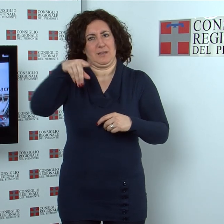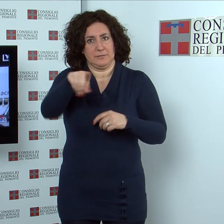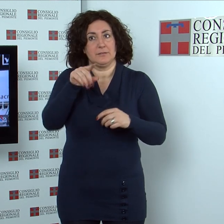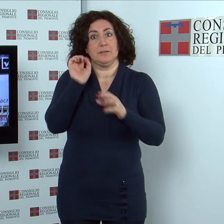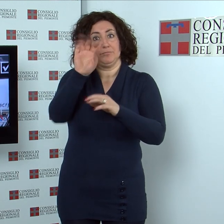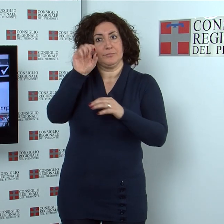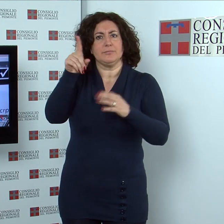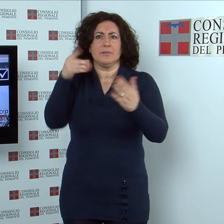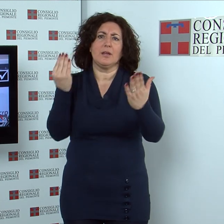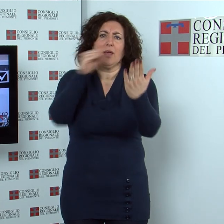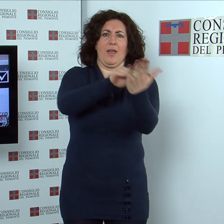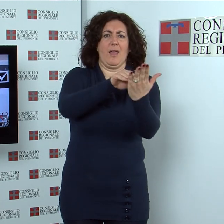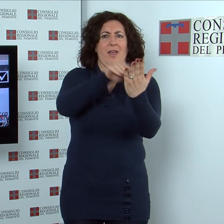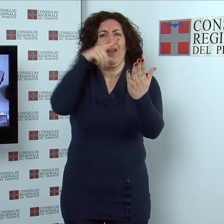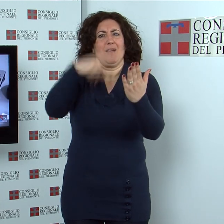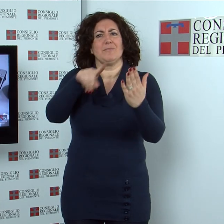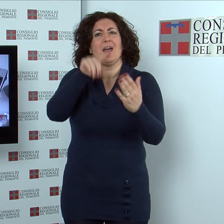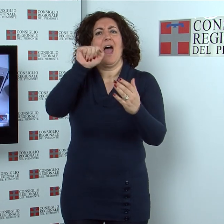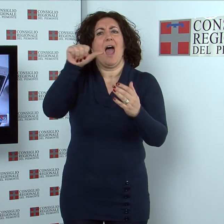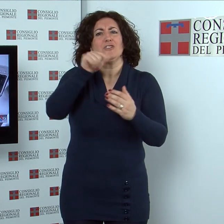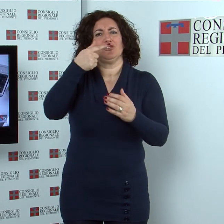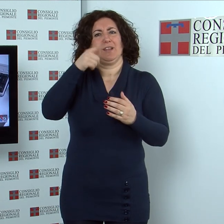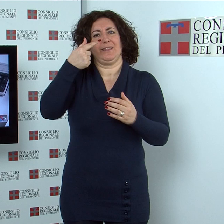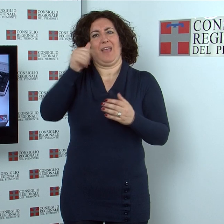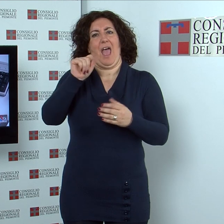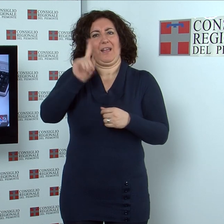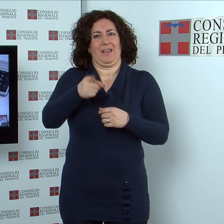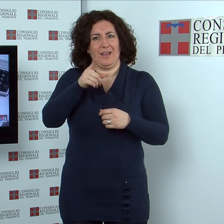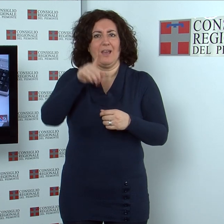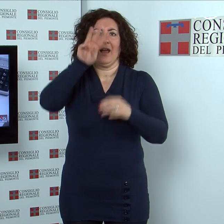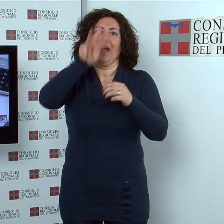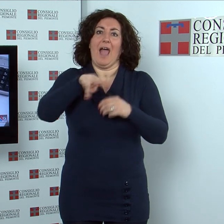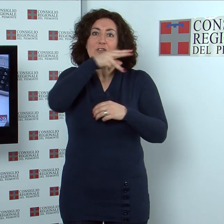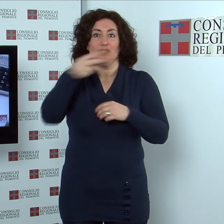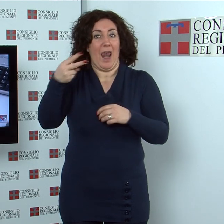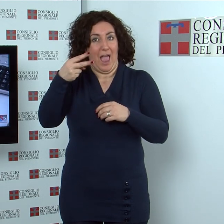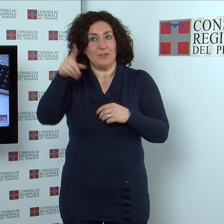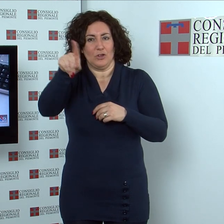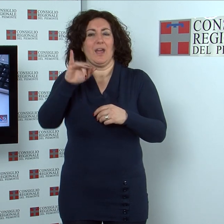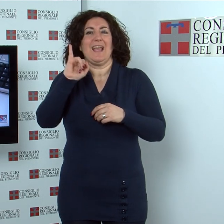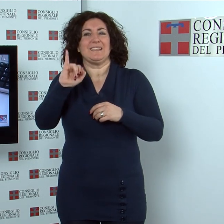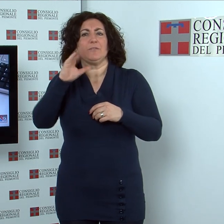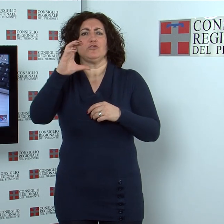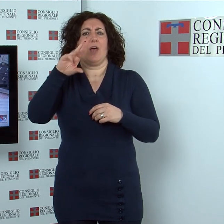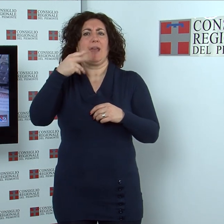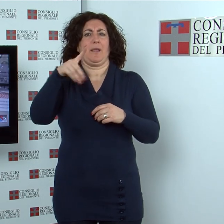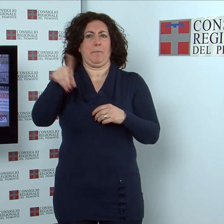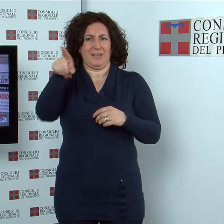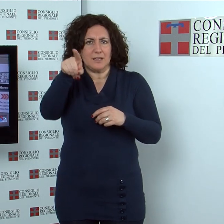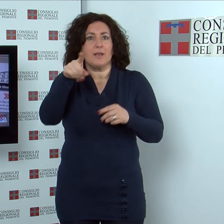l'hashtag cancelletto insta crp. Gli aspiranti fotografi potranno ritirare subito un gadget in regalo all'URP di